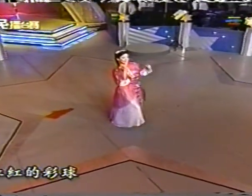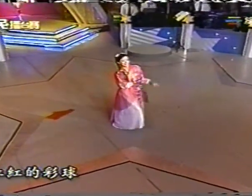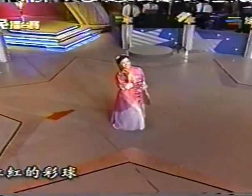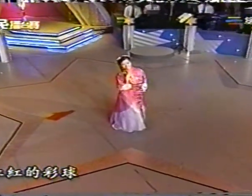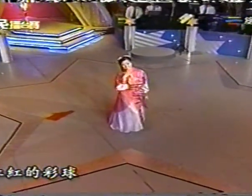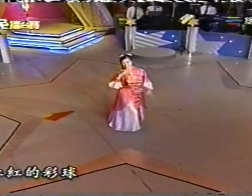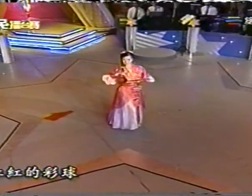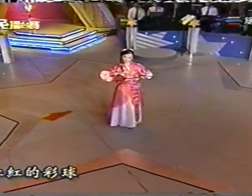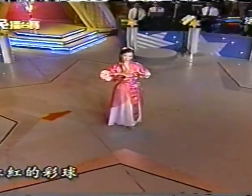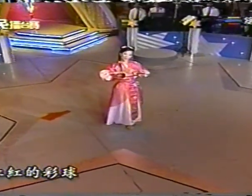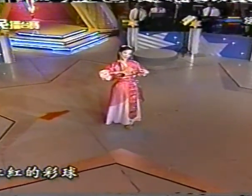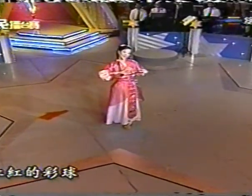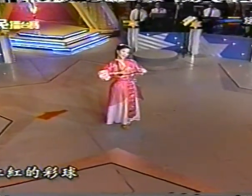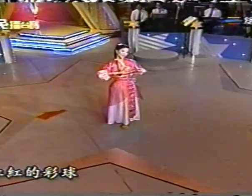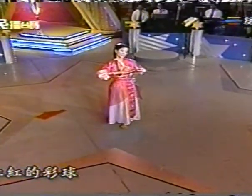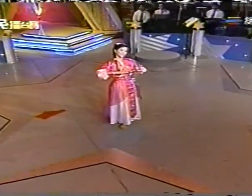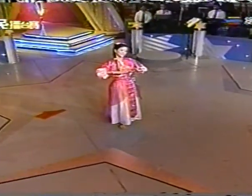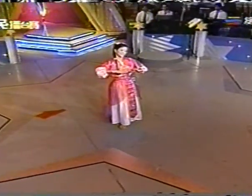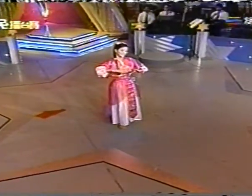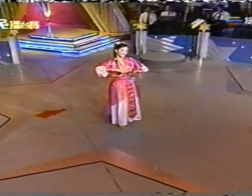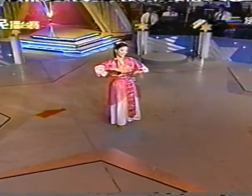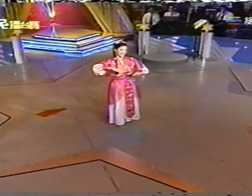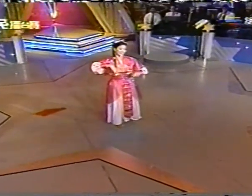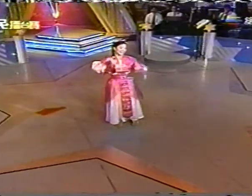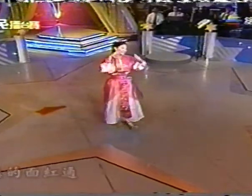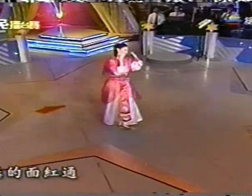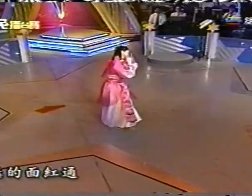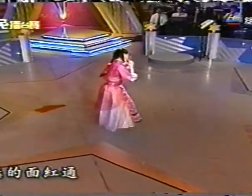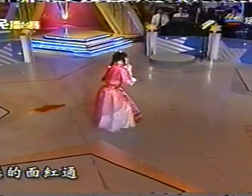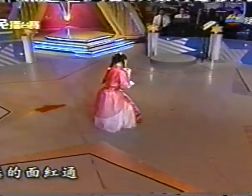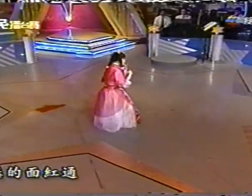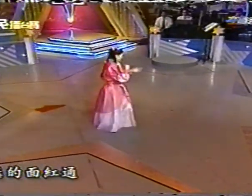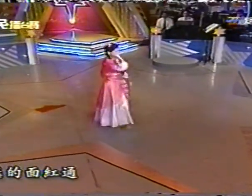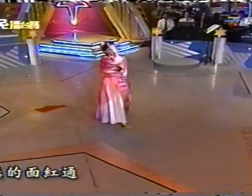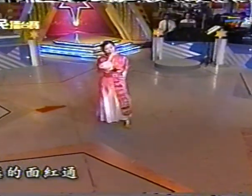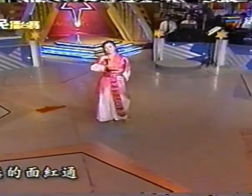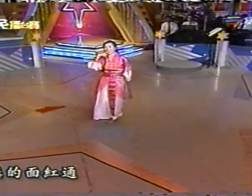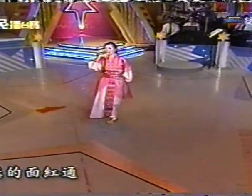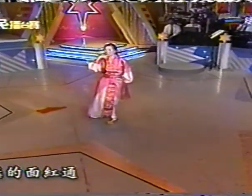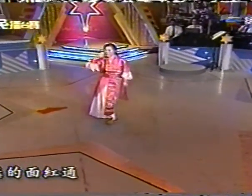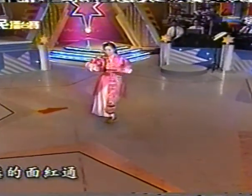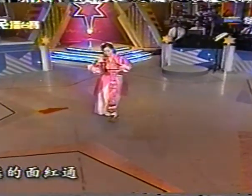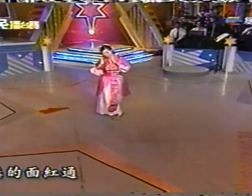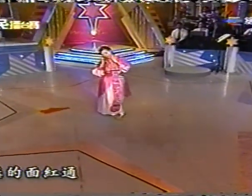优优独播剧场——YoYo Serieslusive优独播面红童